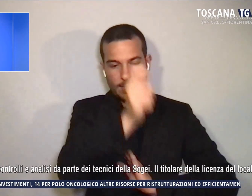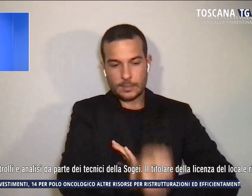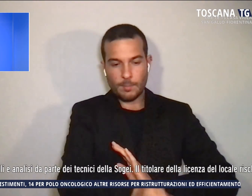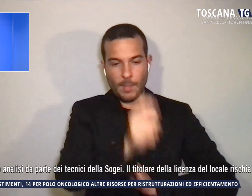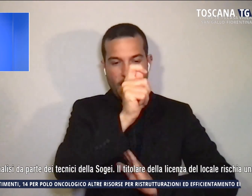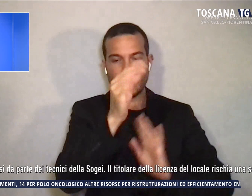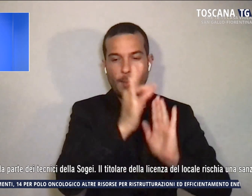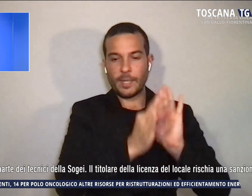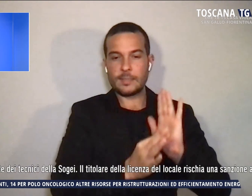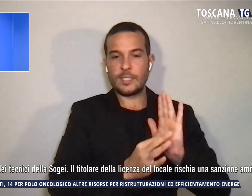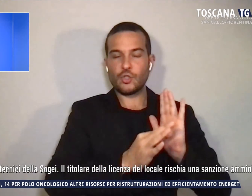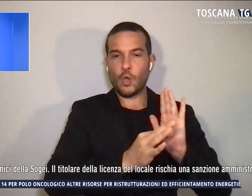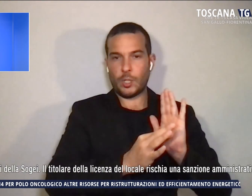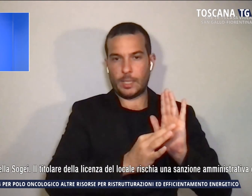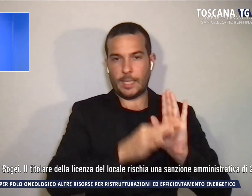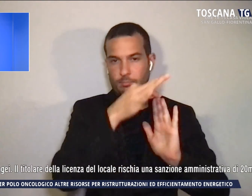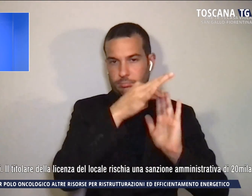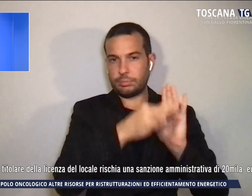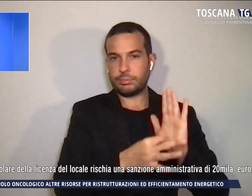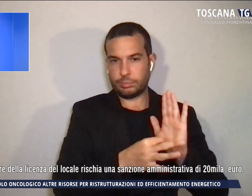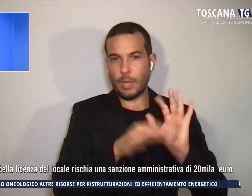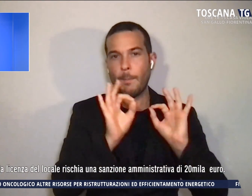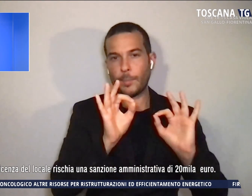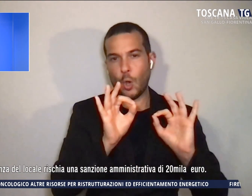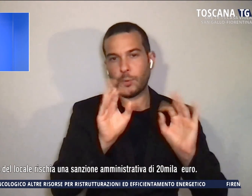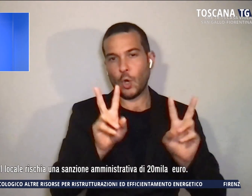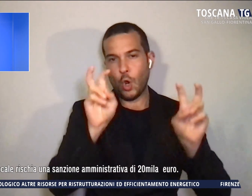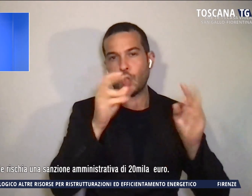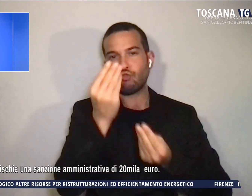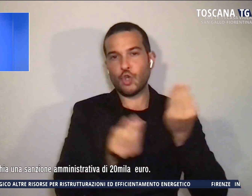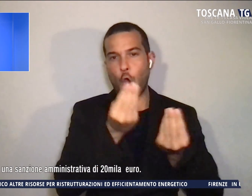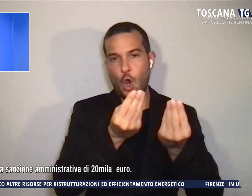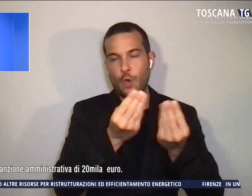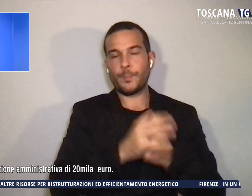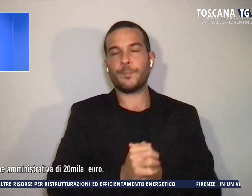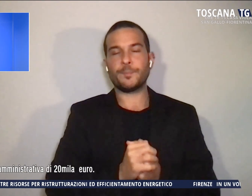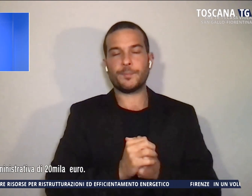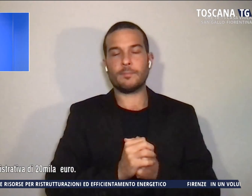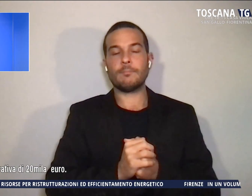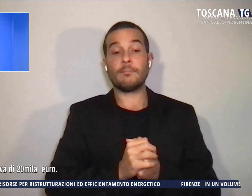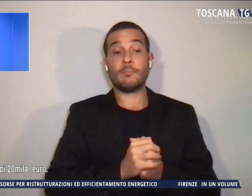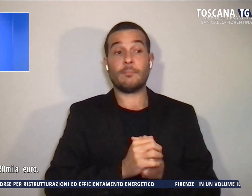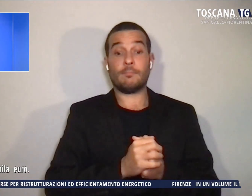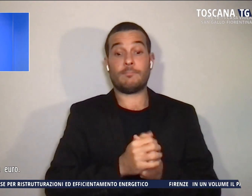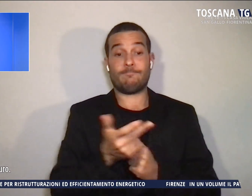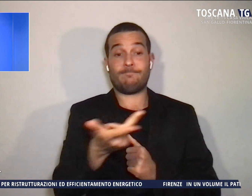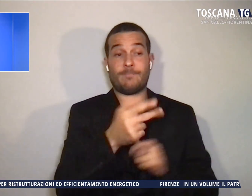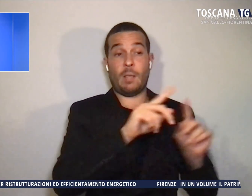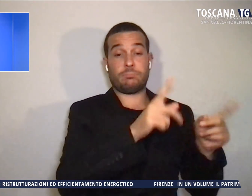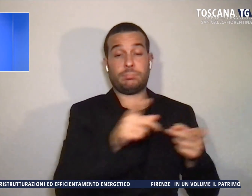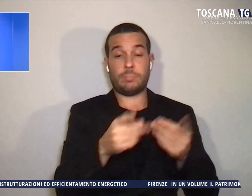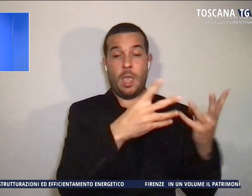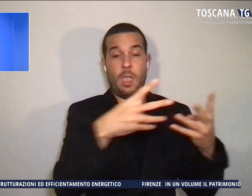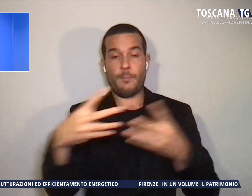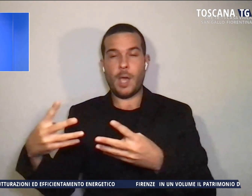in materia di gioco lecito. Gli apparecchi saranno sottoposti a ulteriori